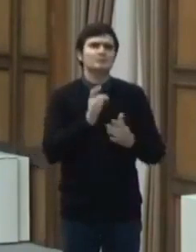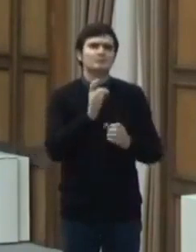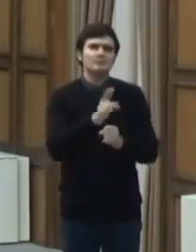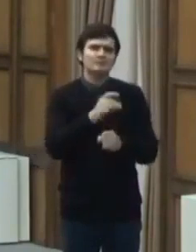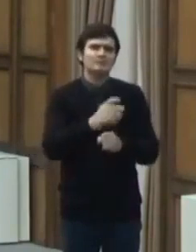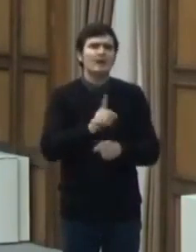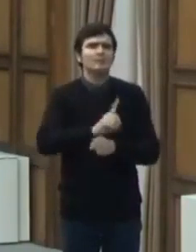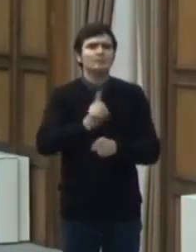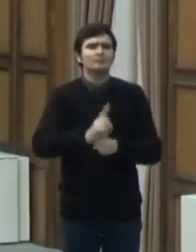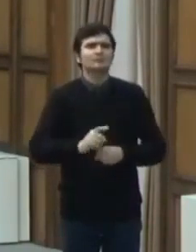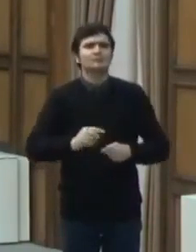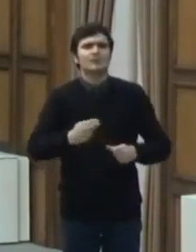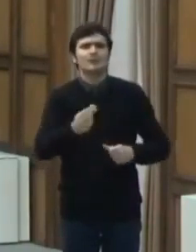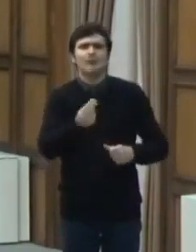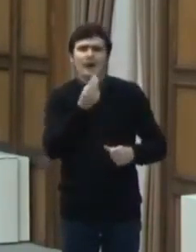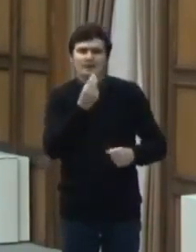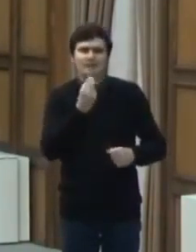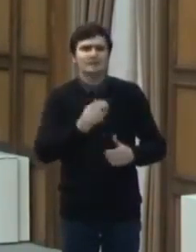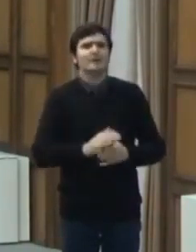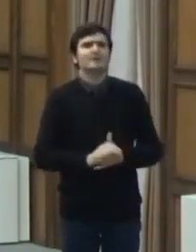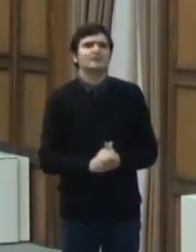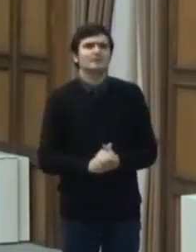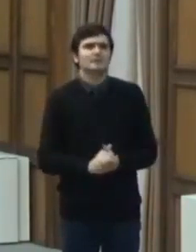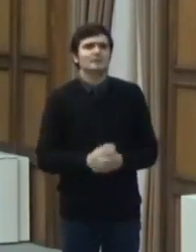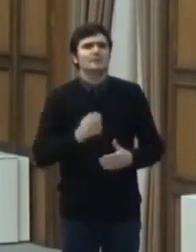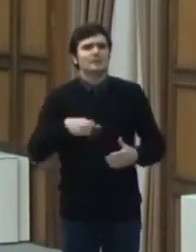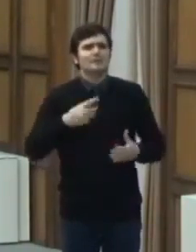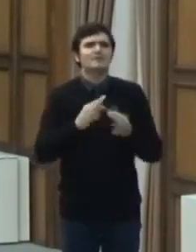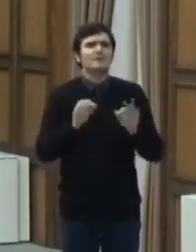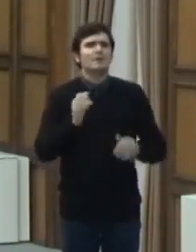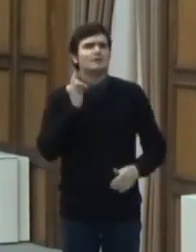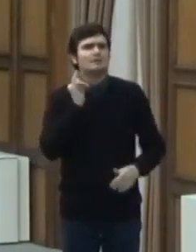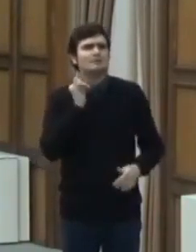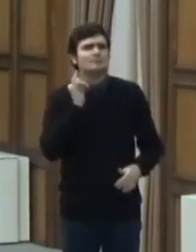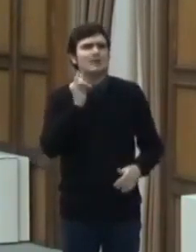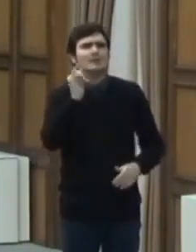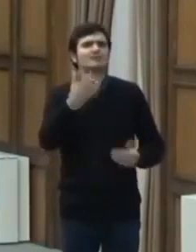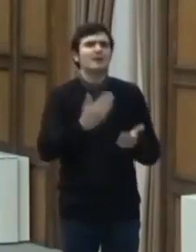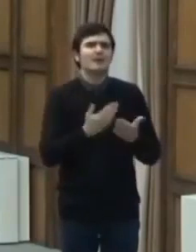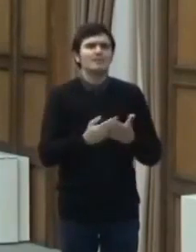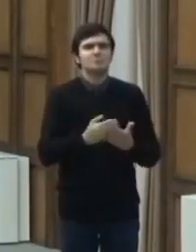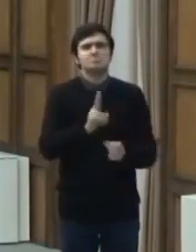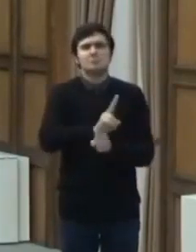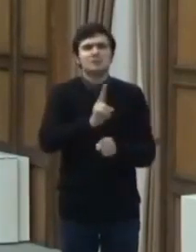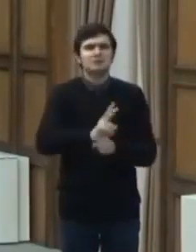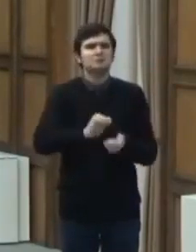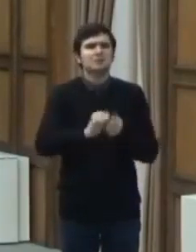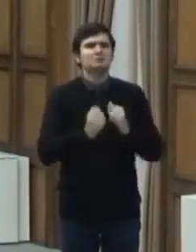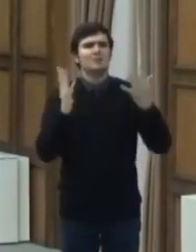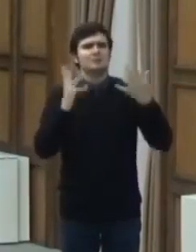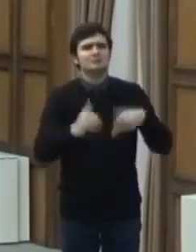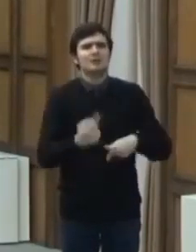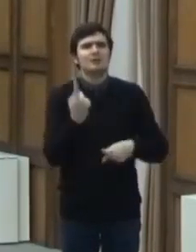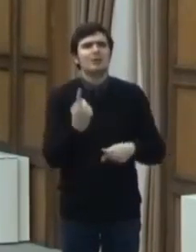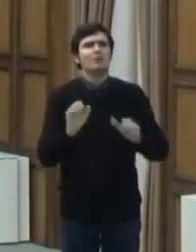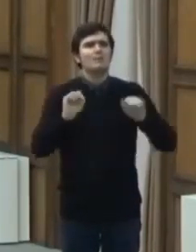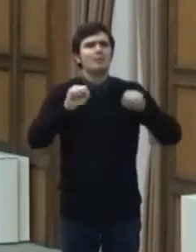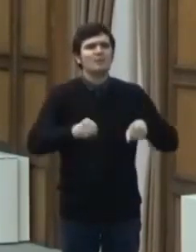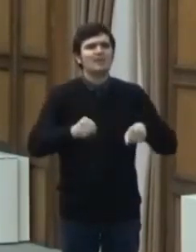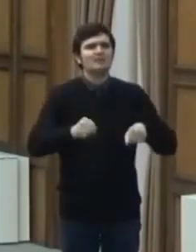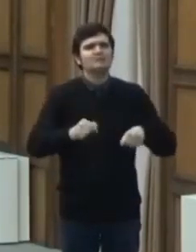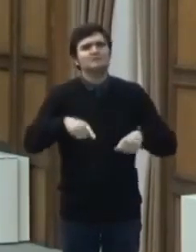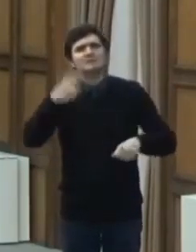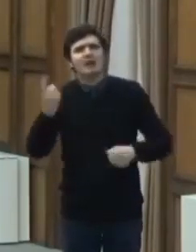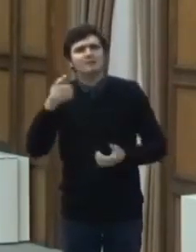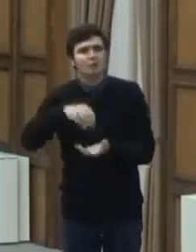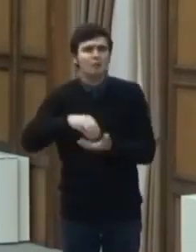alimentare de către producător agricol, deplasare pentru îngrijirea sau administrarea unei proprietăți din alta localitate